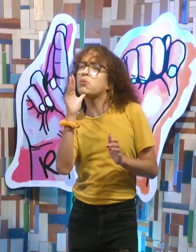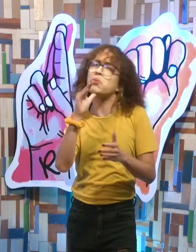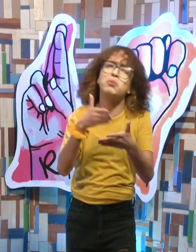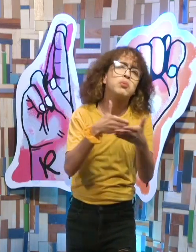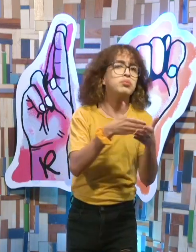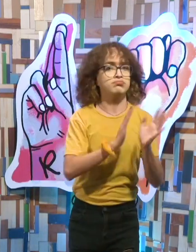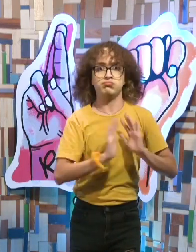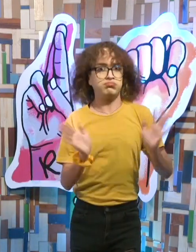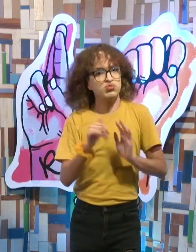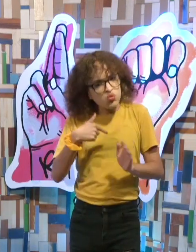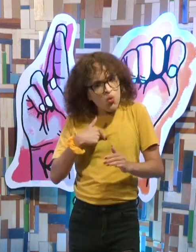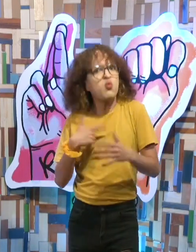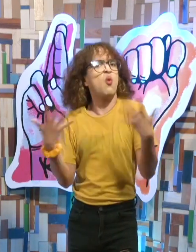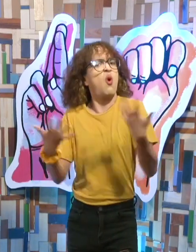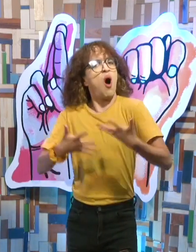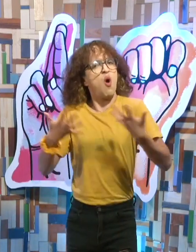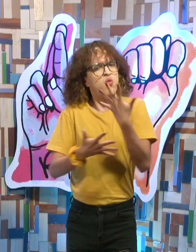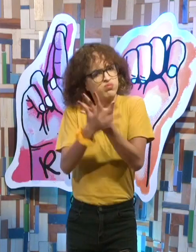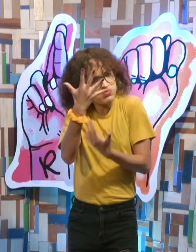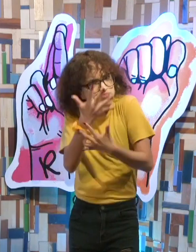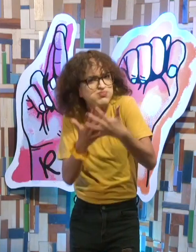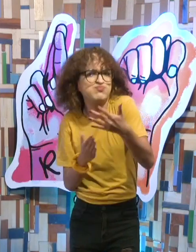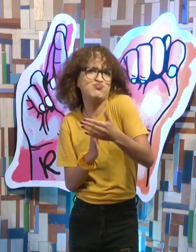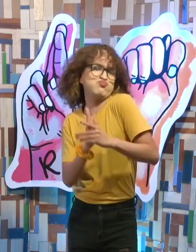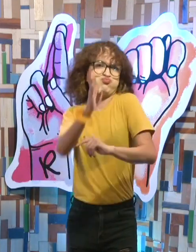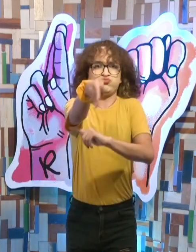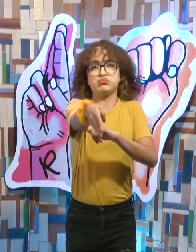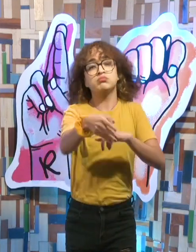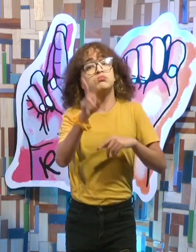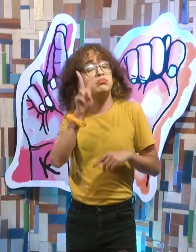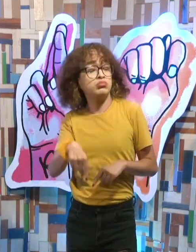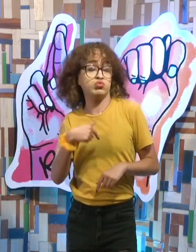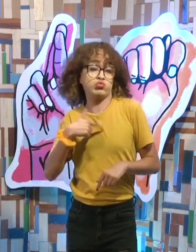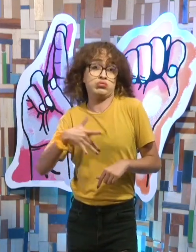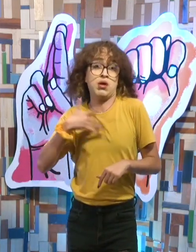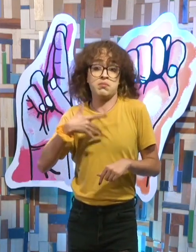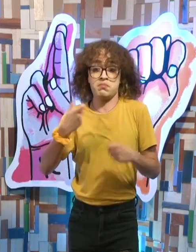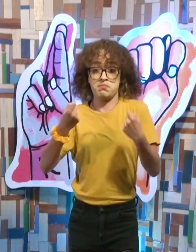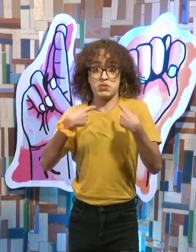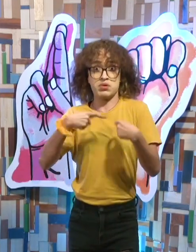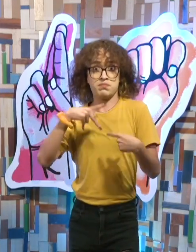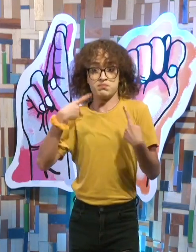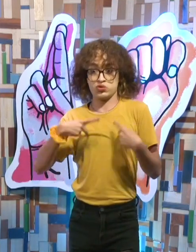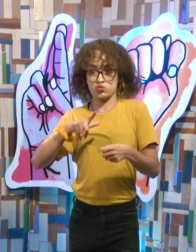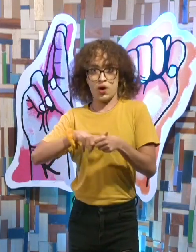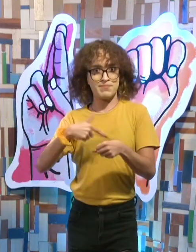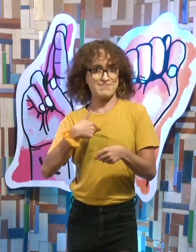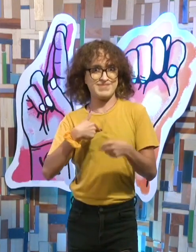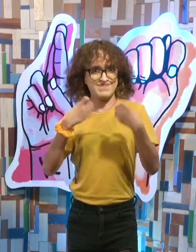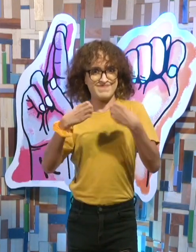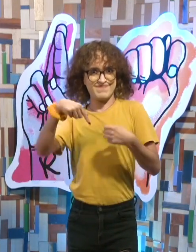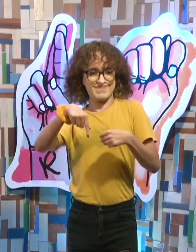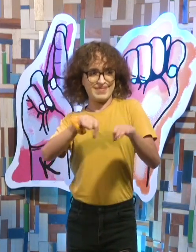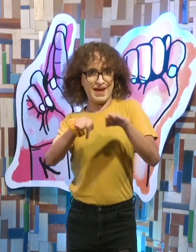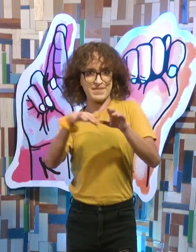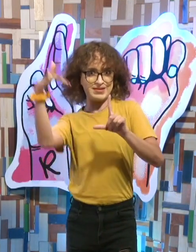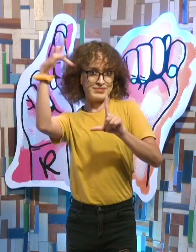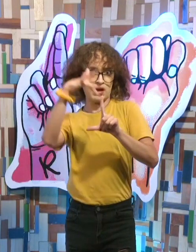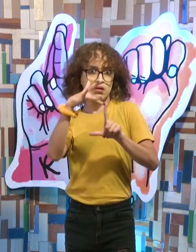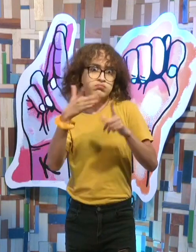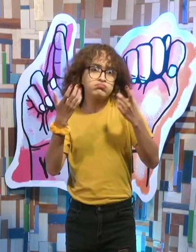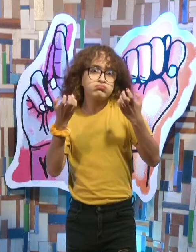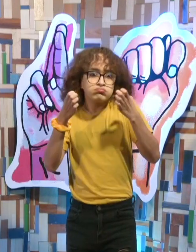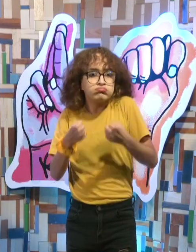Somos personas que podemos alcanzar muchas metas y podemos lograr hacer lo que querramos en realidad.